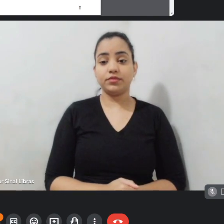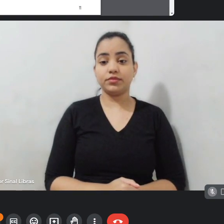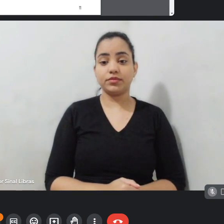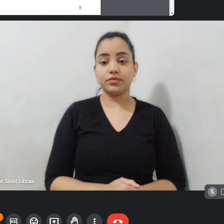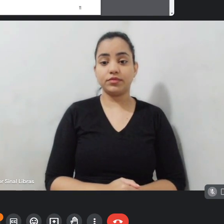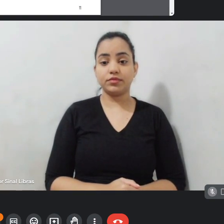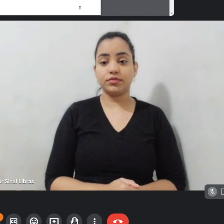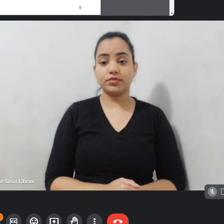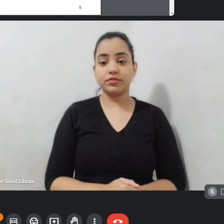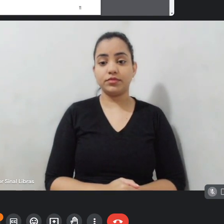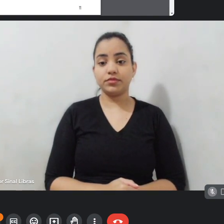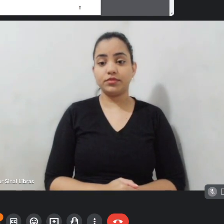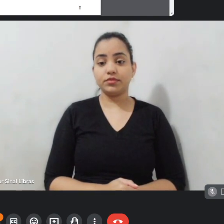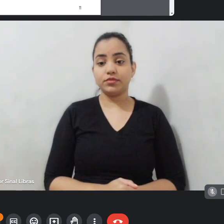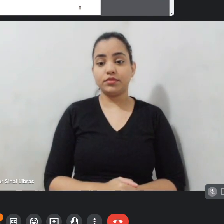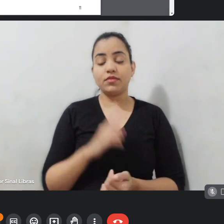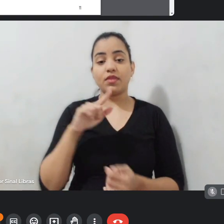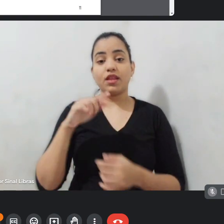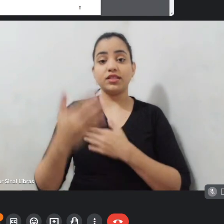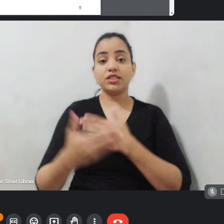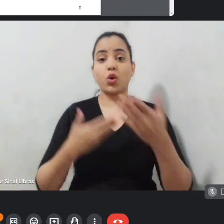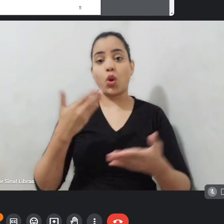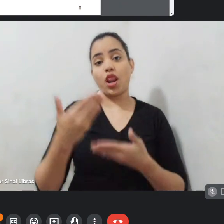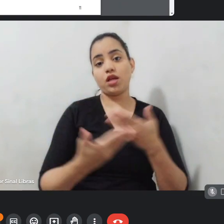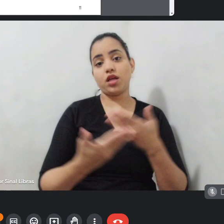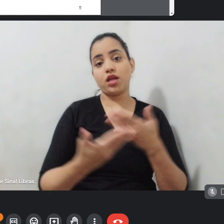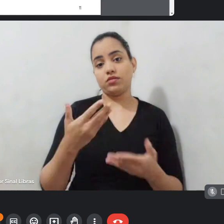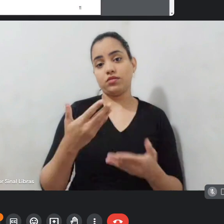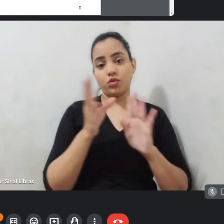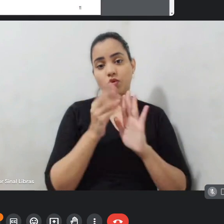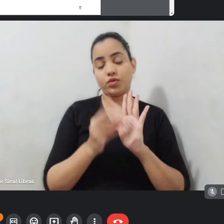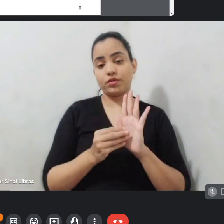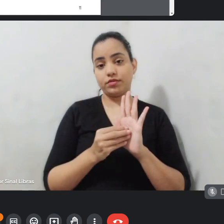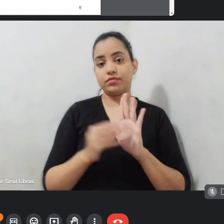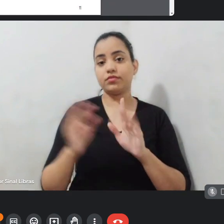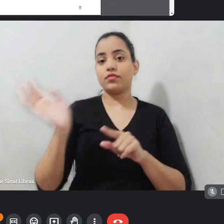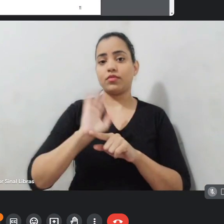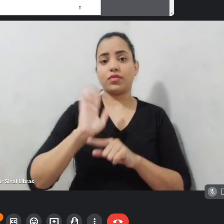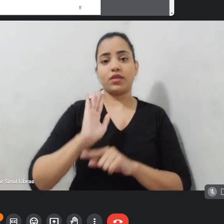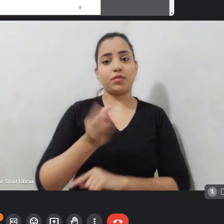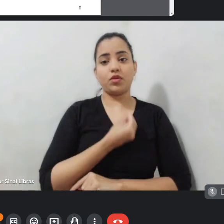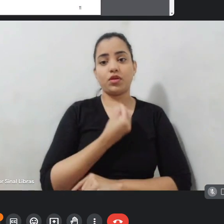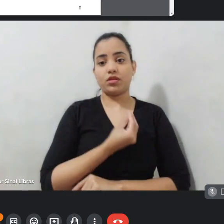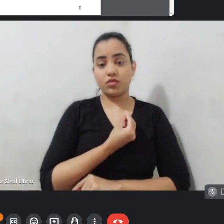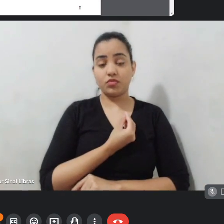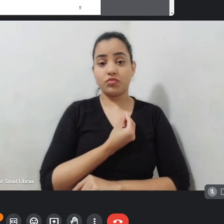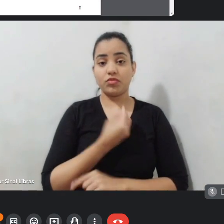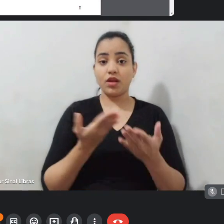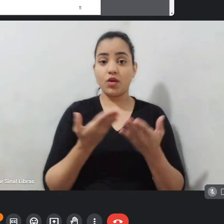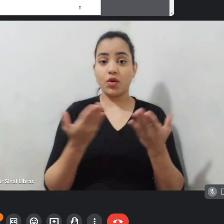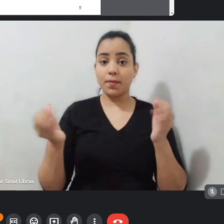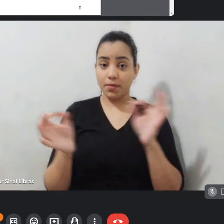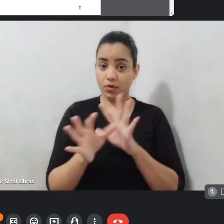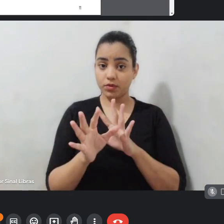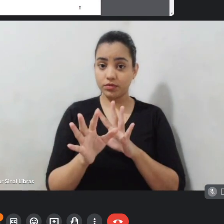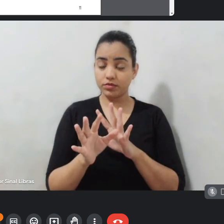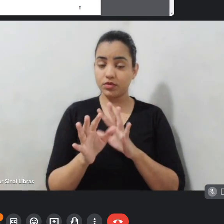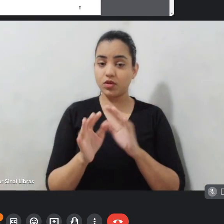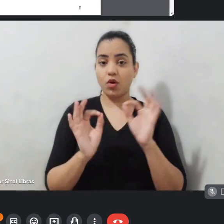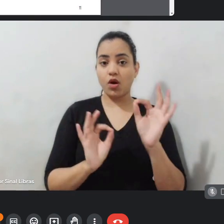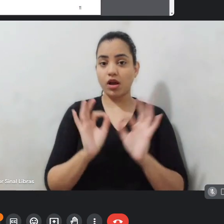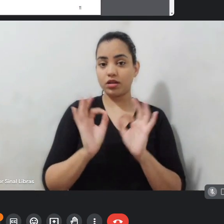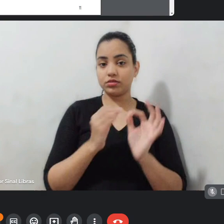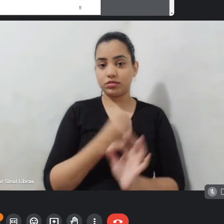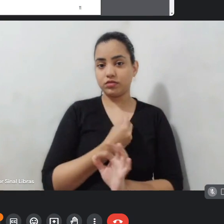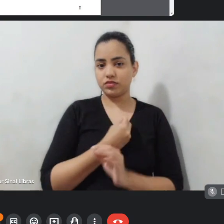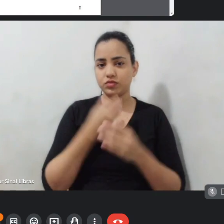que é circulação de conteúdo. Os filmes que já existem, que estão prontos agora, que foram preparados ao longo da vida. Como é que esses filmes